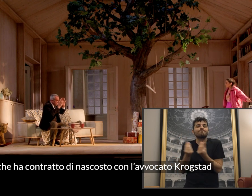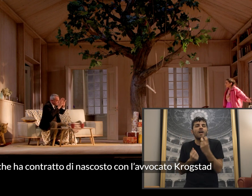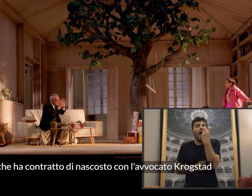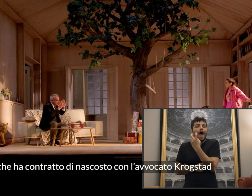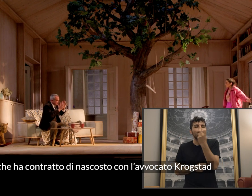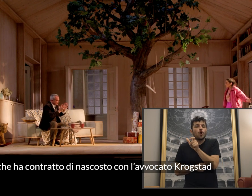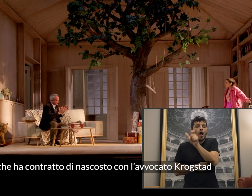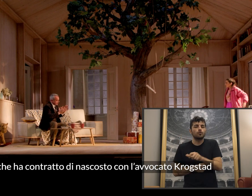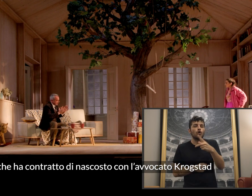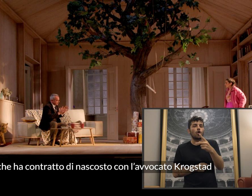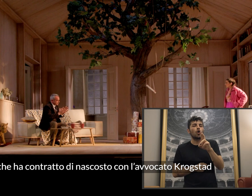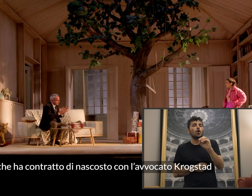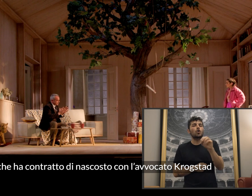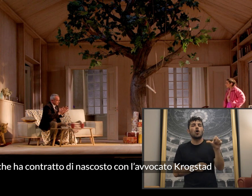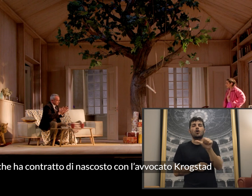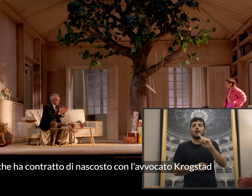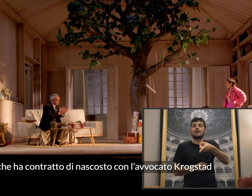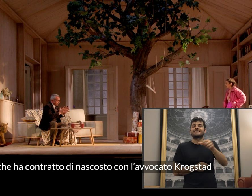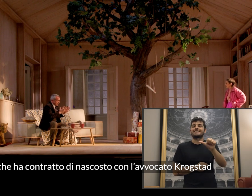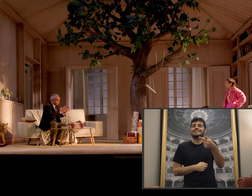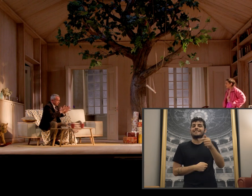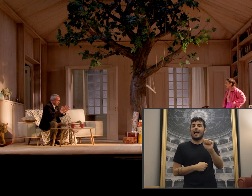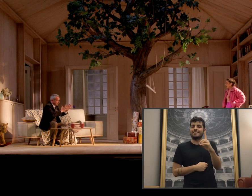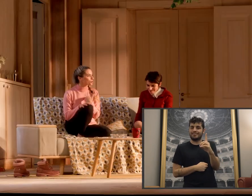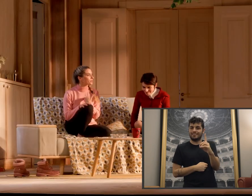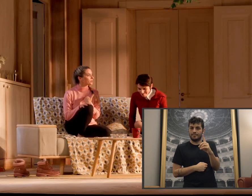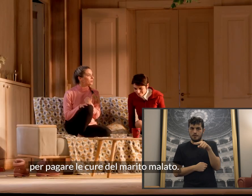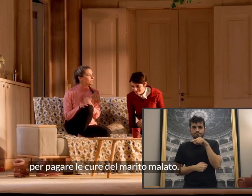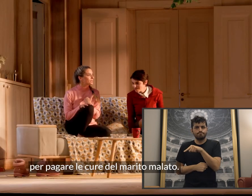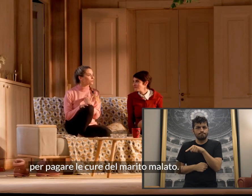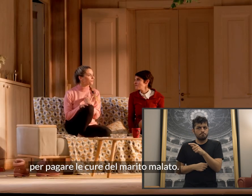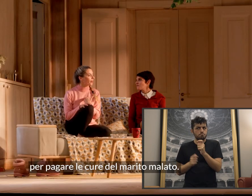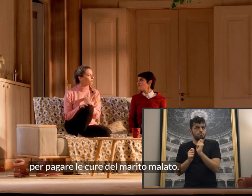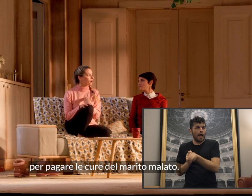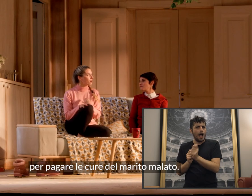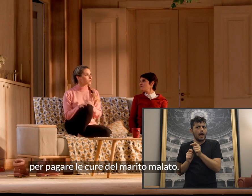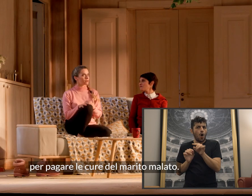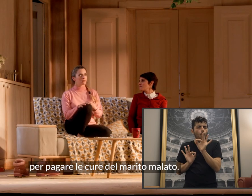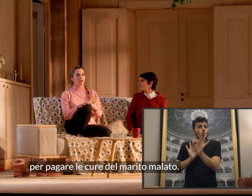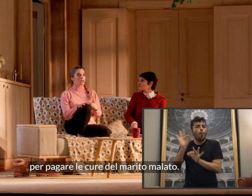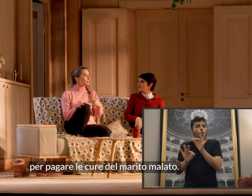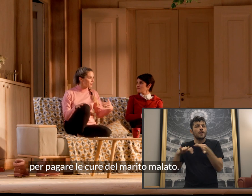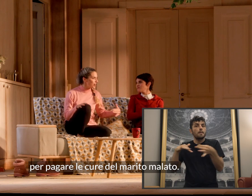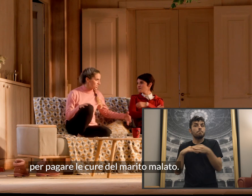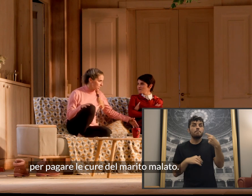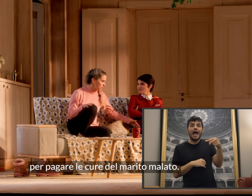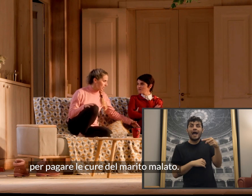con l'avvocato Krogstad. Per pagare le cure del marito malato.